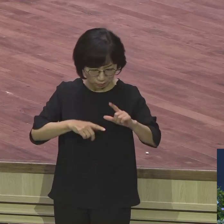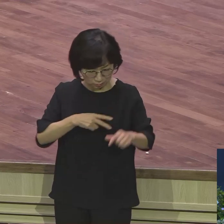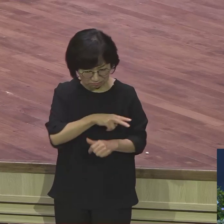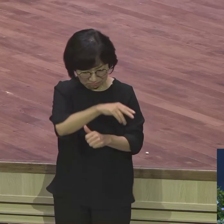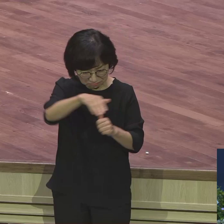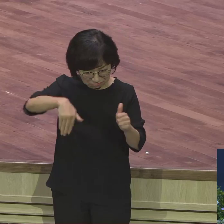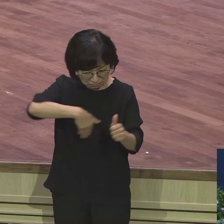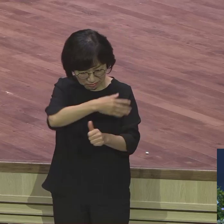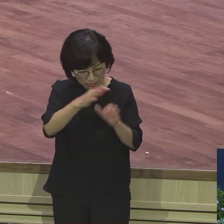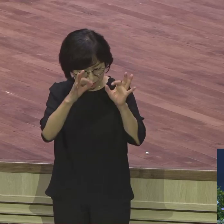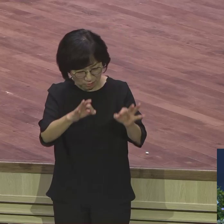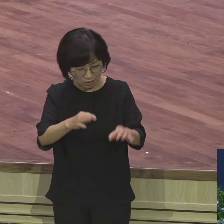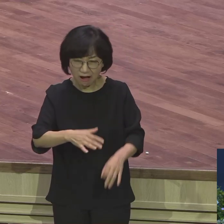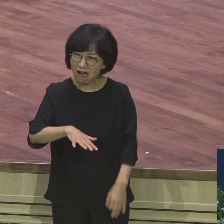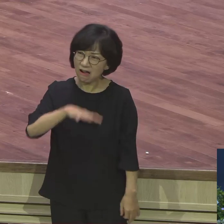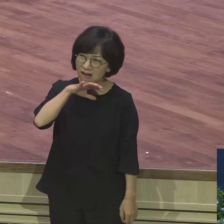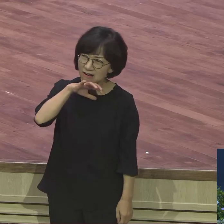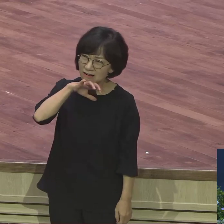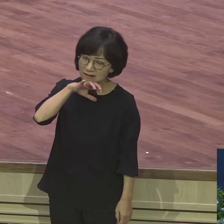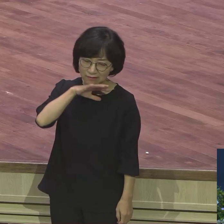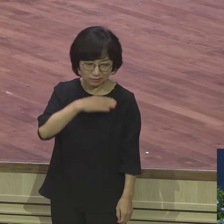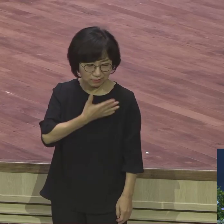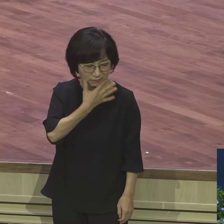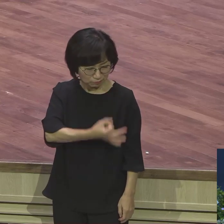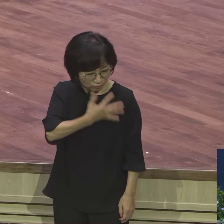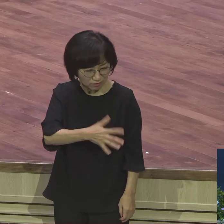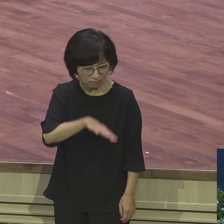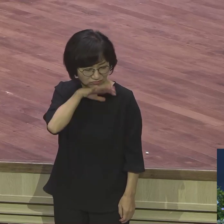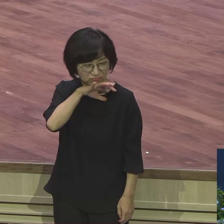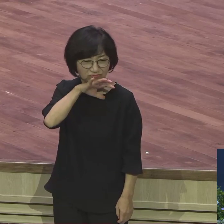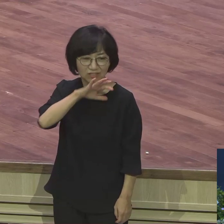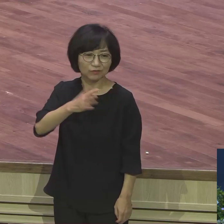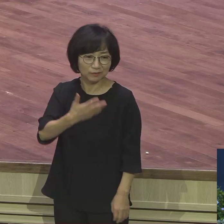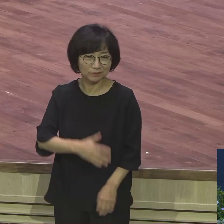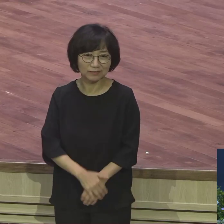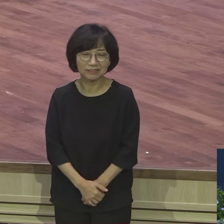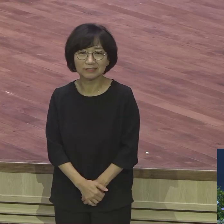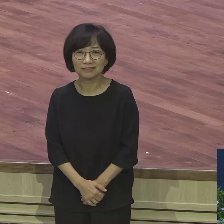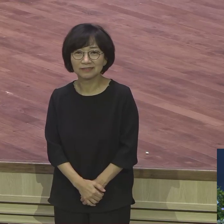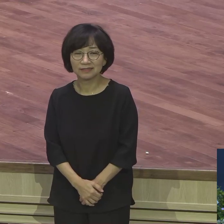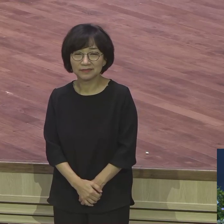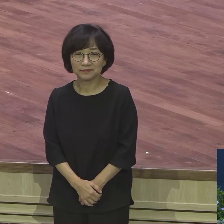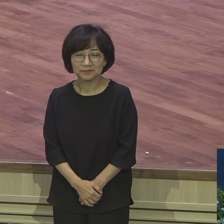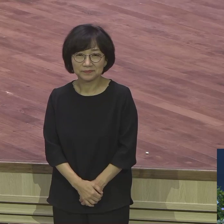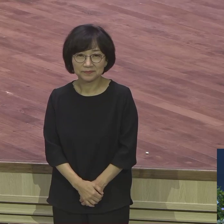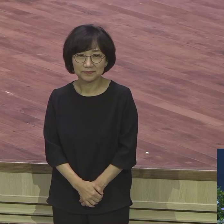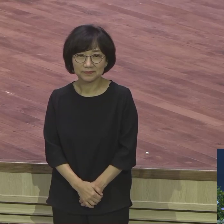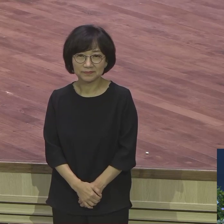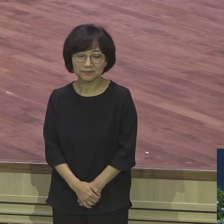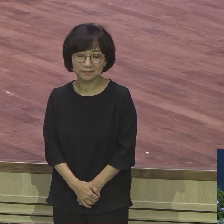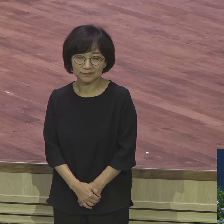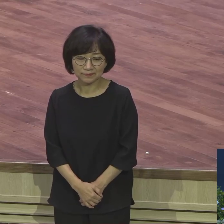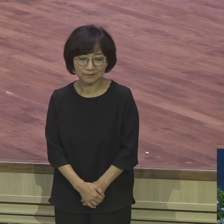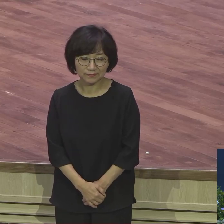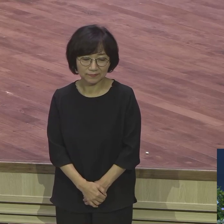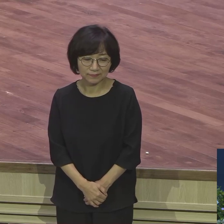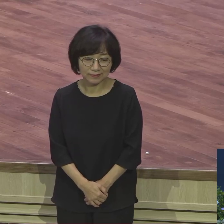불행합니다 내 뜻이 아니라 하나님의 뜻대로 되어지는 것이 진정한